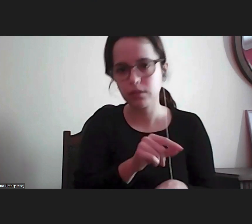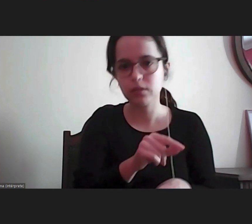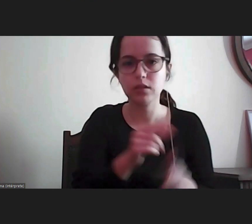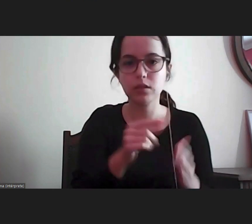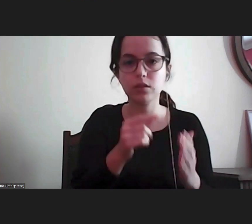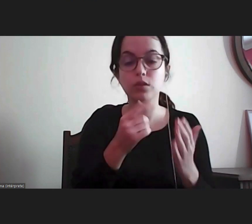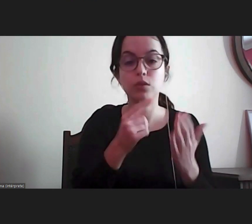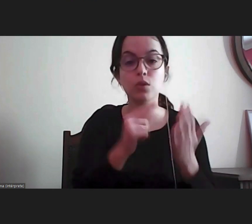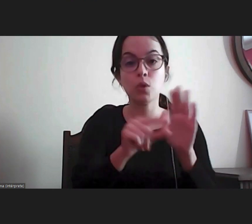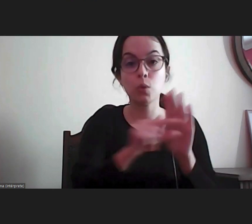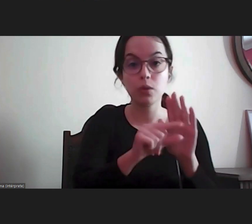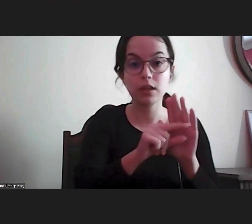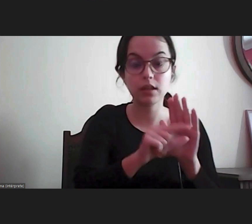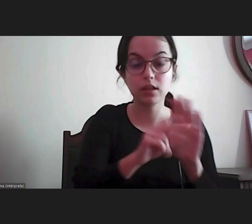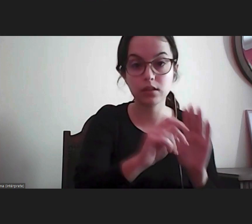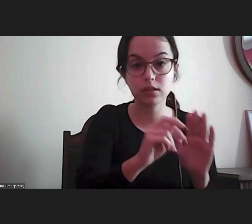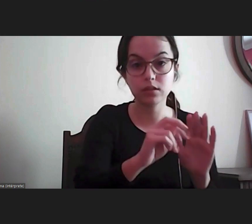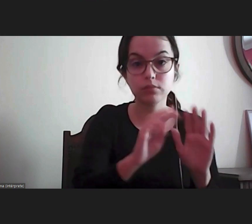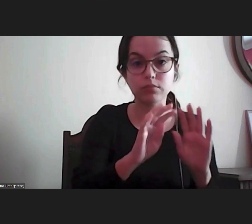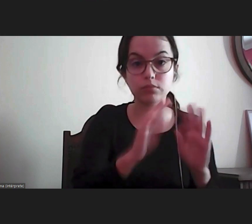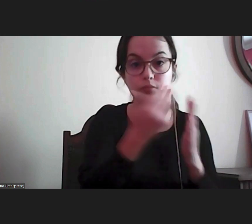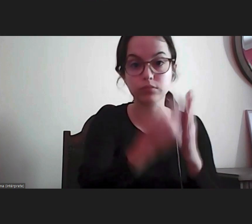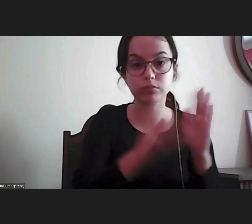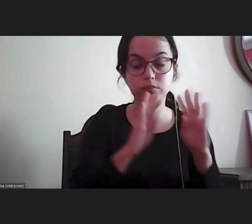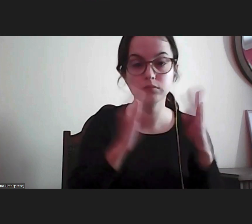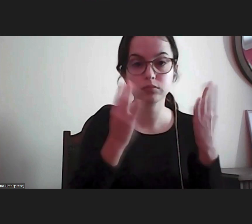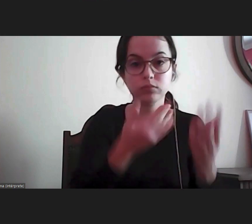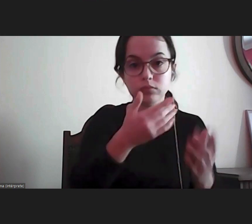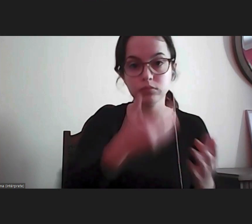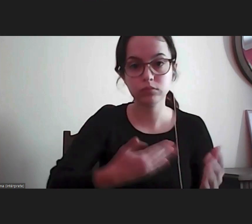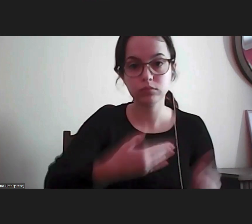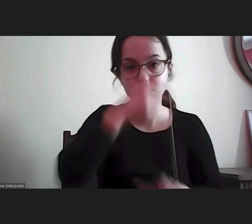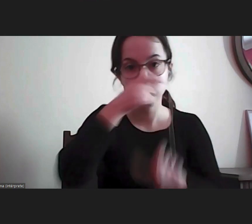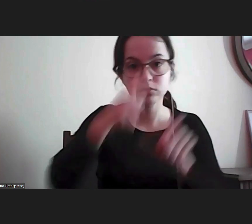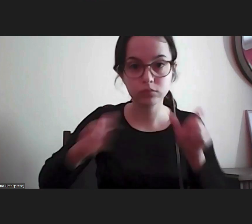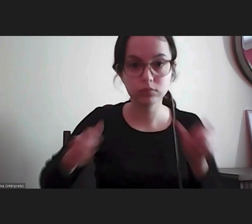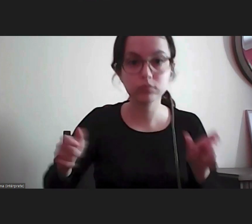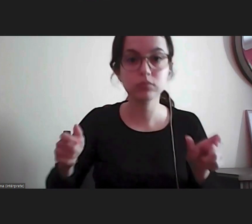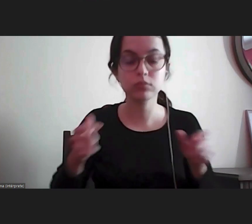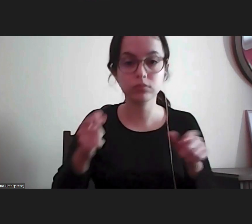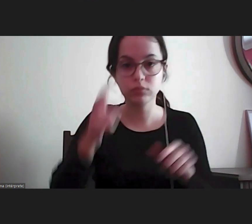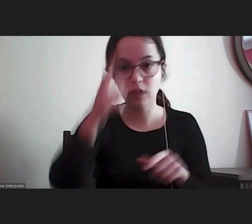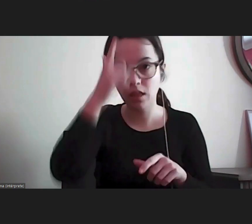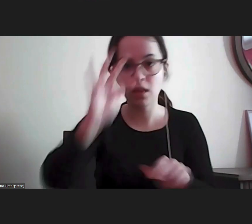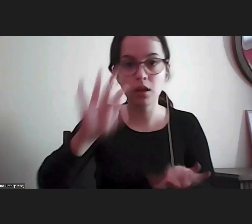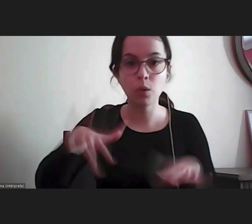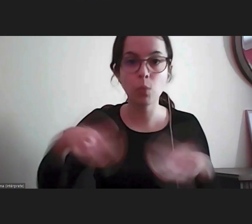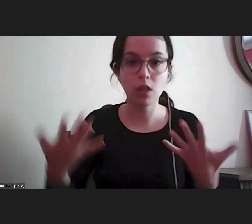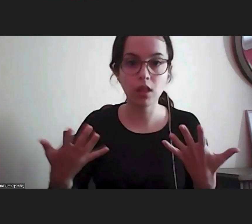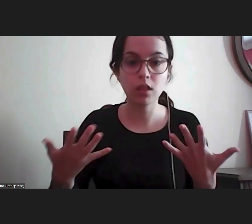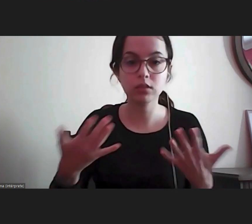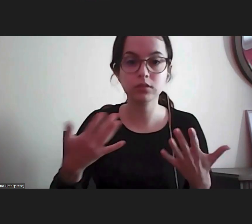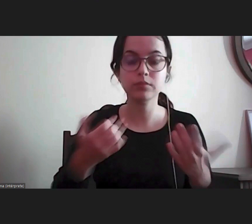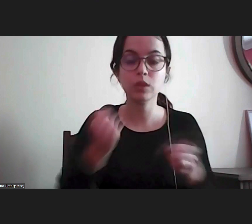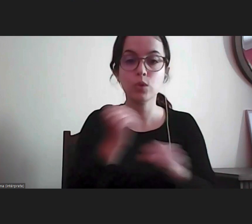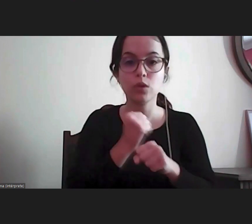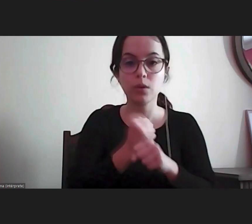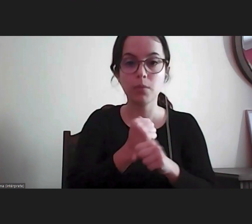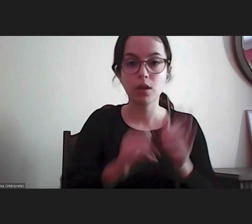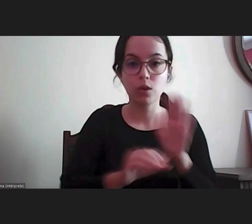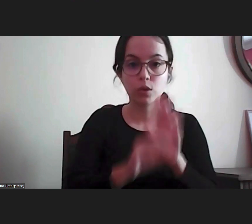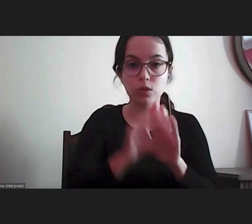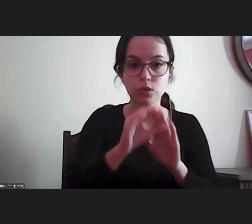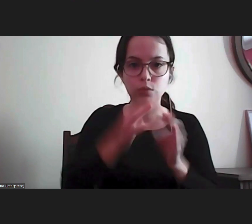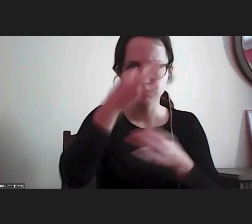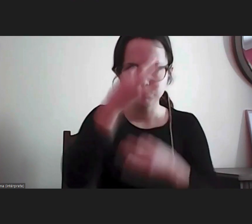terceiro da declaração universal dos direitos humanos a ideia do trabalho em condições dignas em